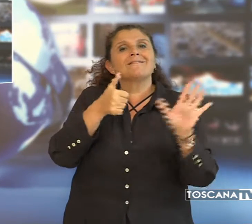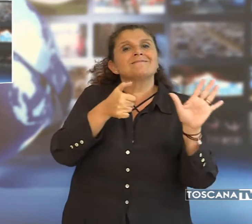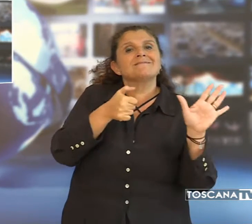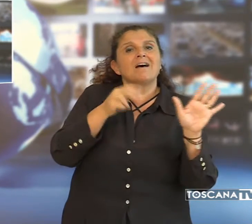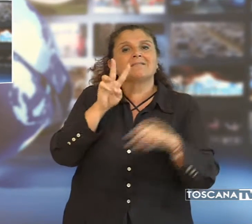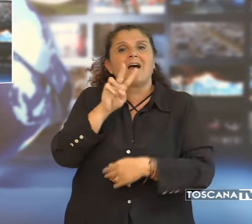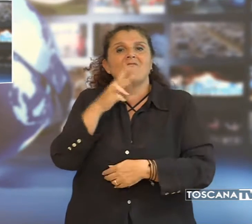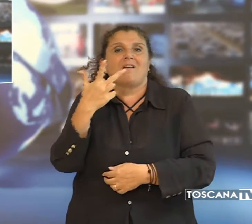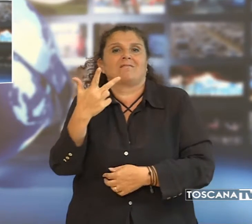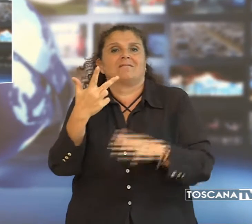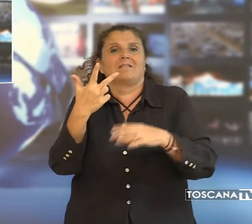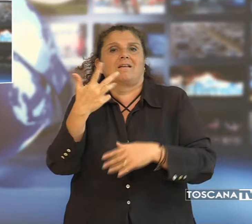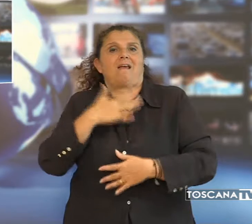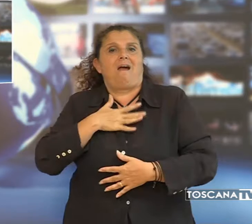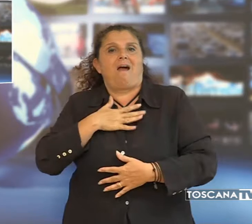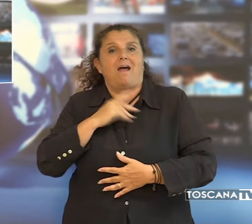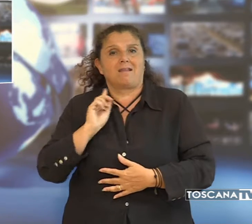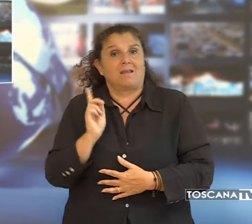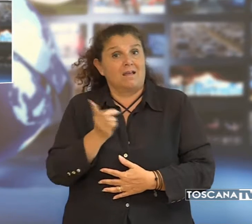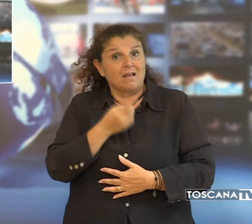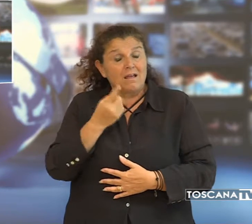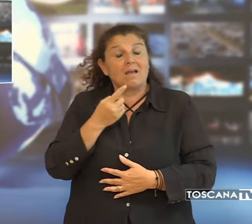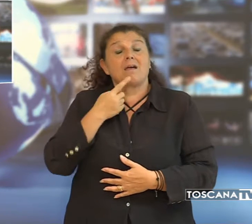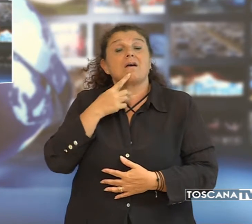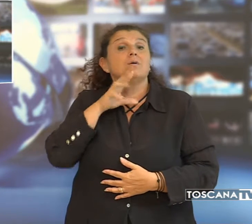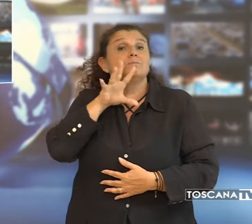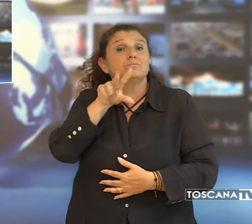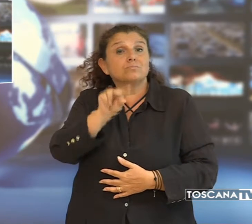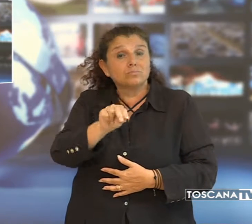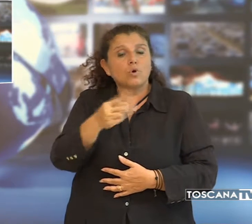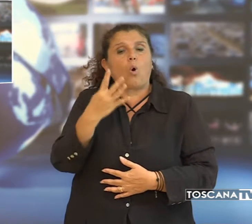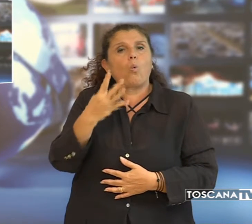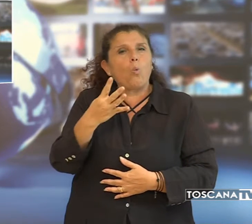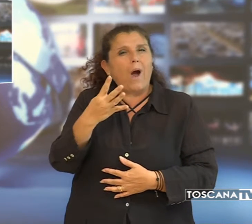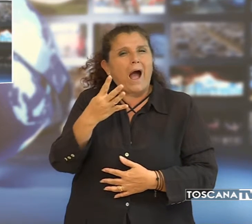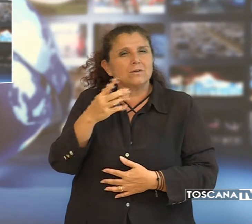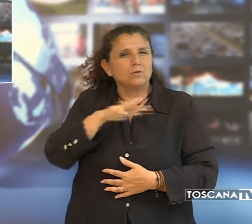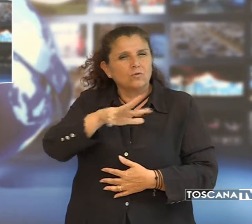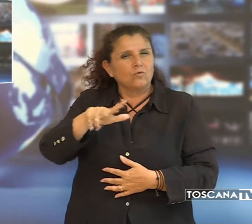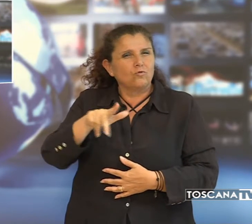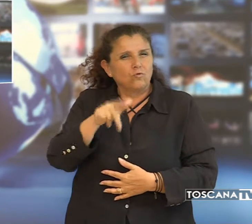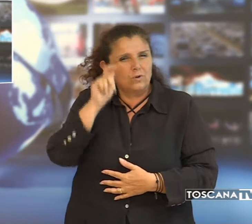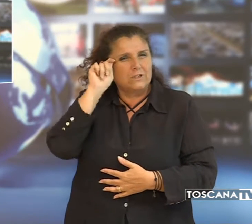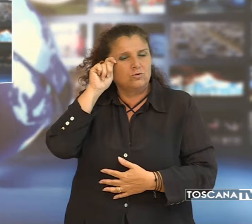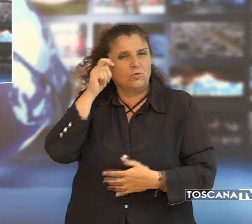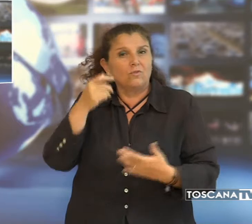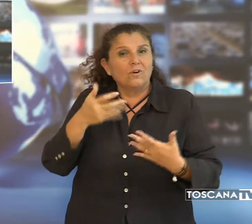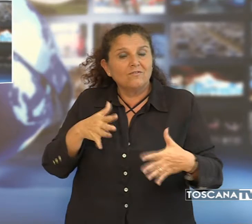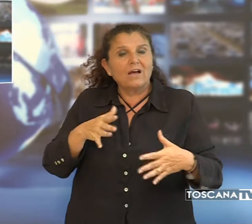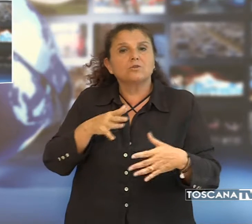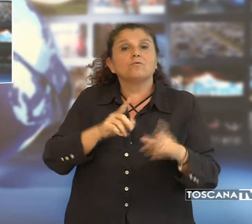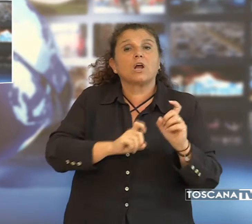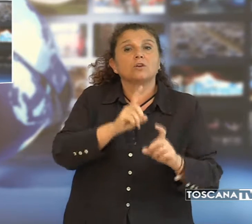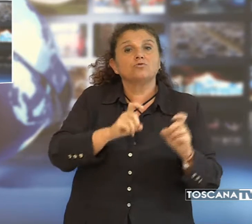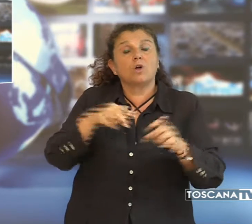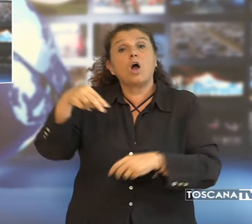e 23 anni, a cui sono stati contestati quattro episodi che si sono verificati tra giugno